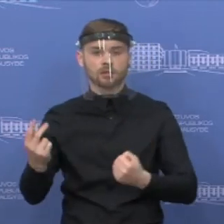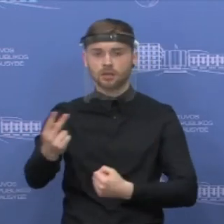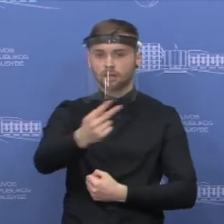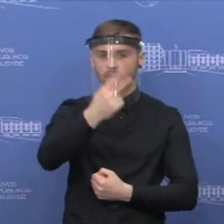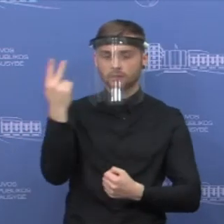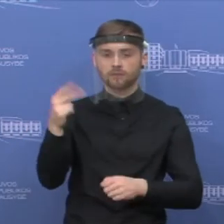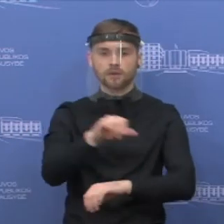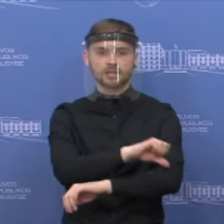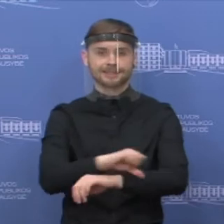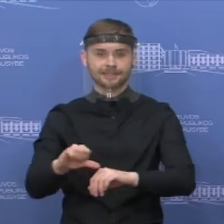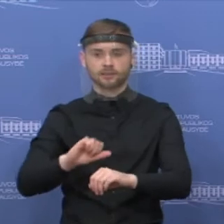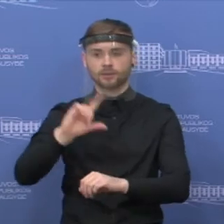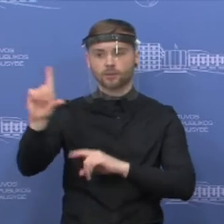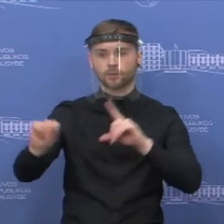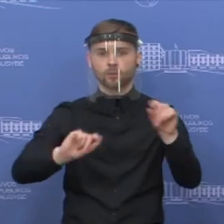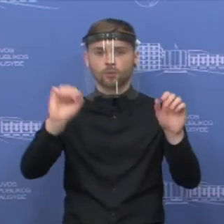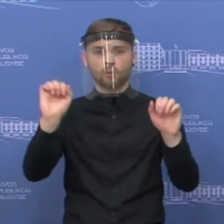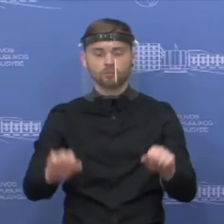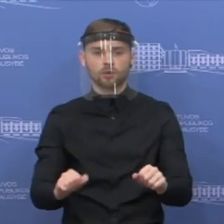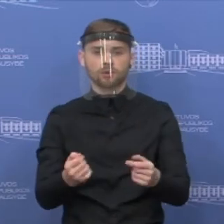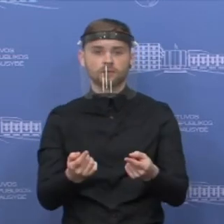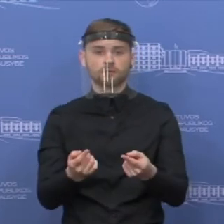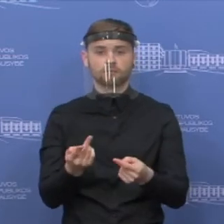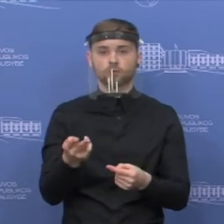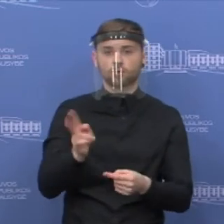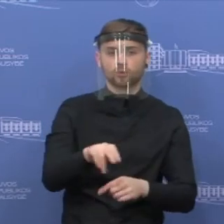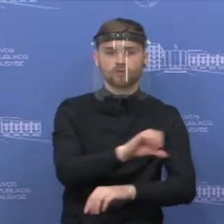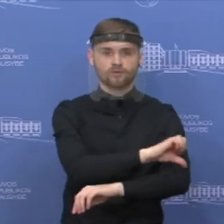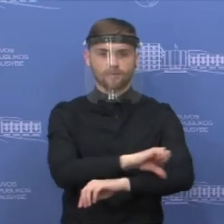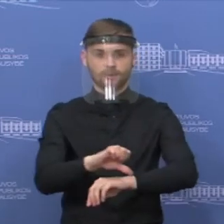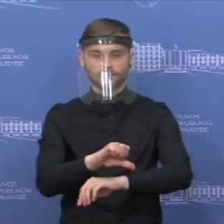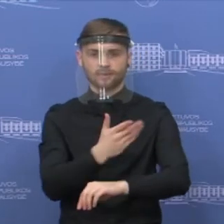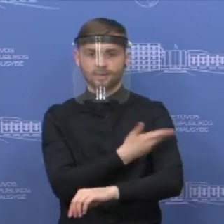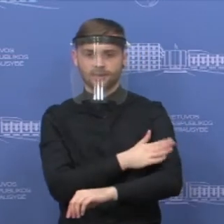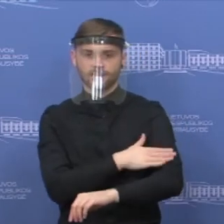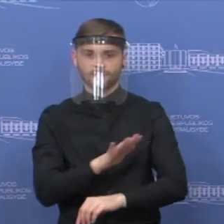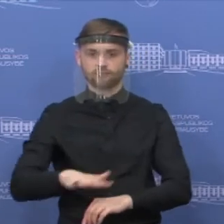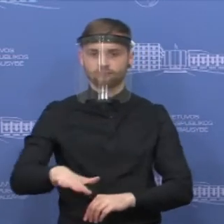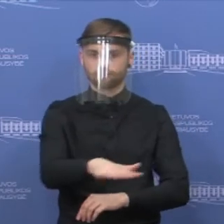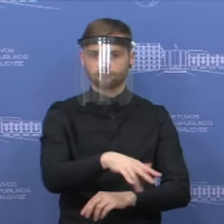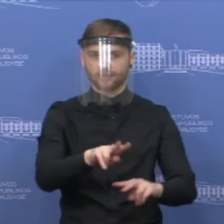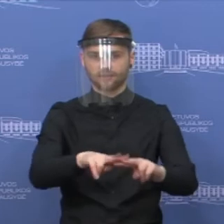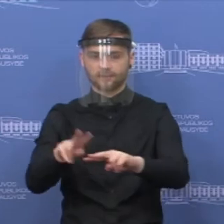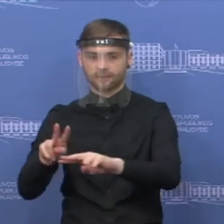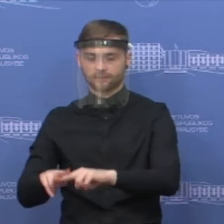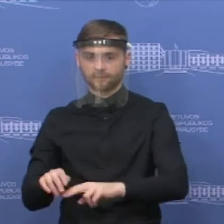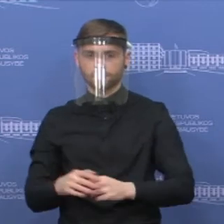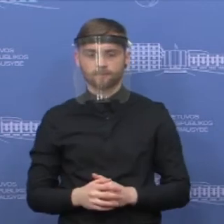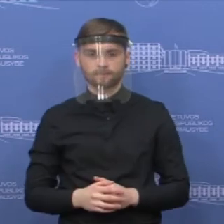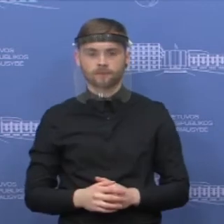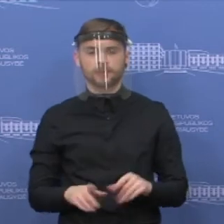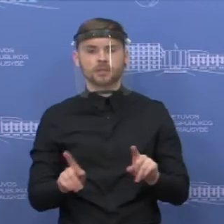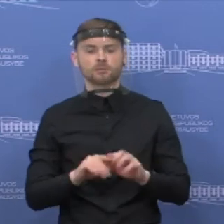sieną su Lenkijos Respublikos per abu kontrolės punktus. Dabar trumpai apie